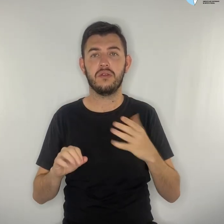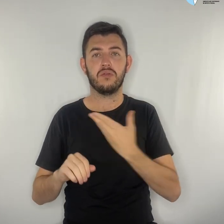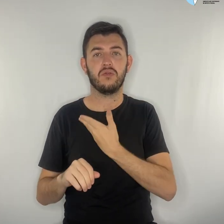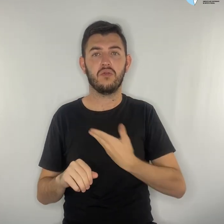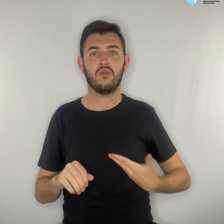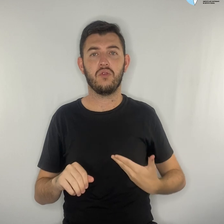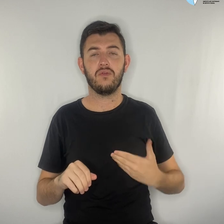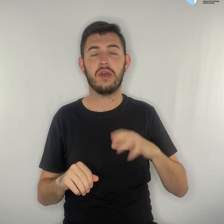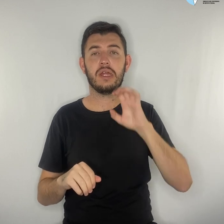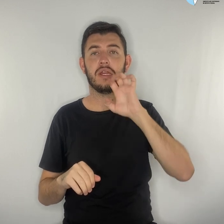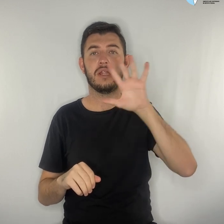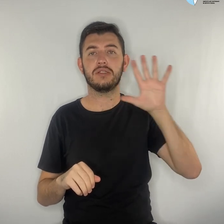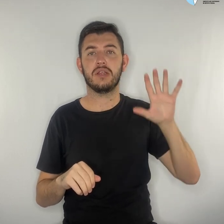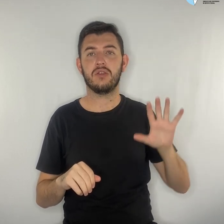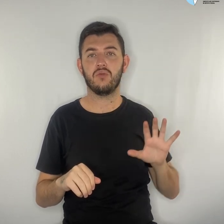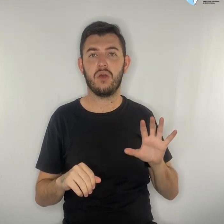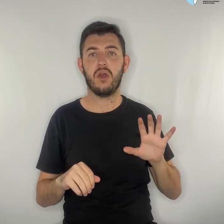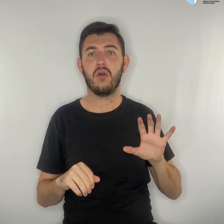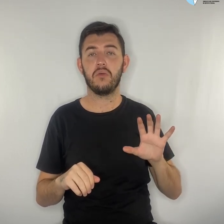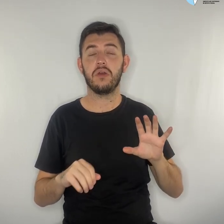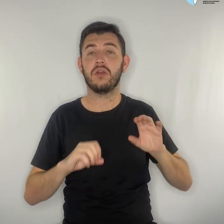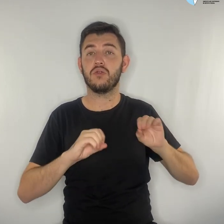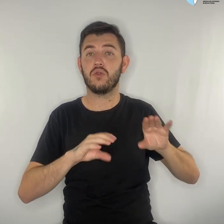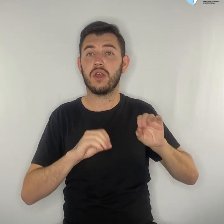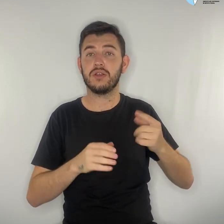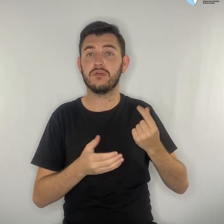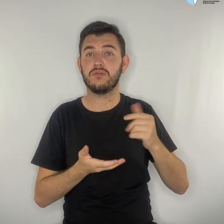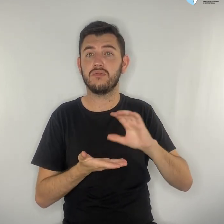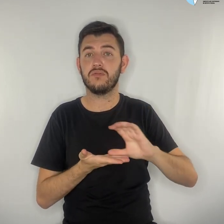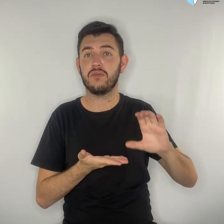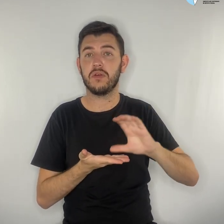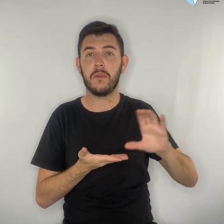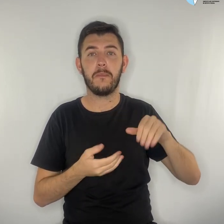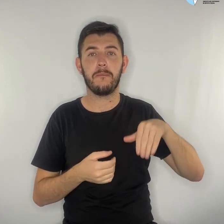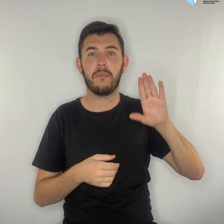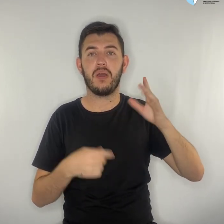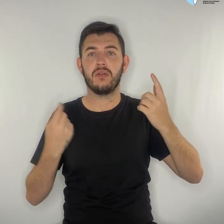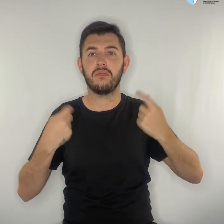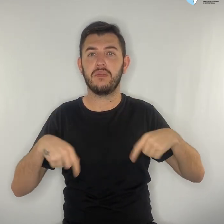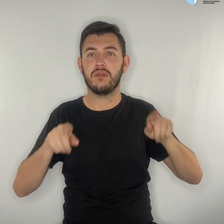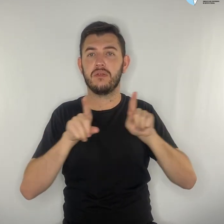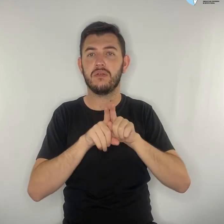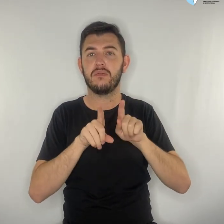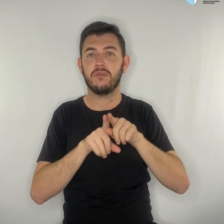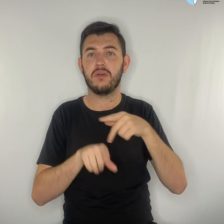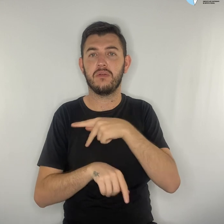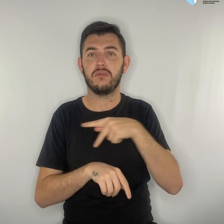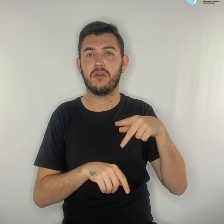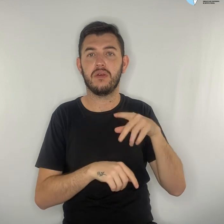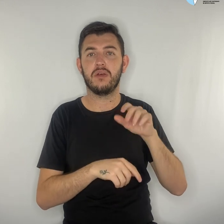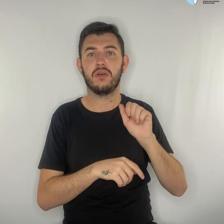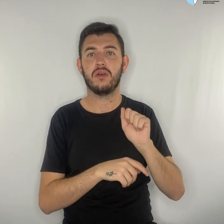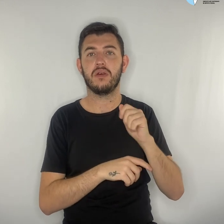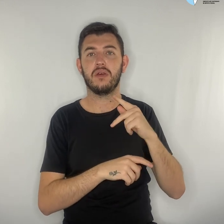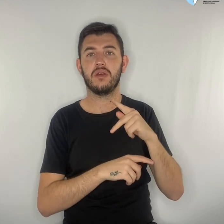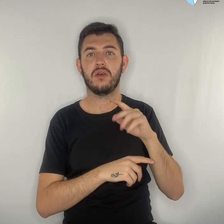mais em educação. Para a presidenta da APOSP e